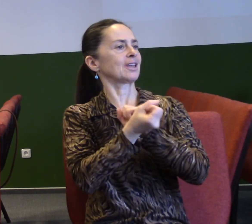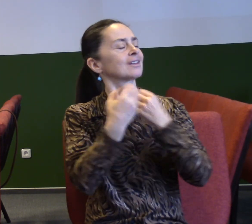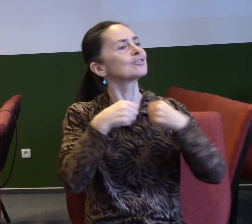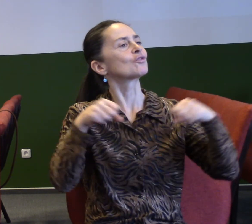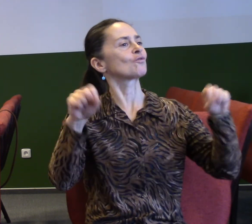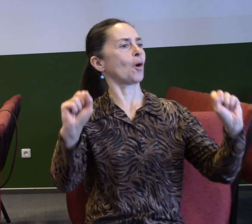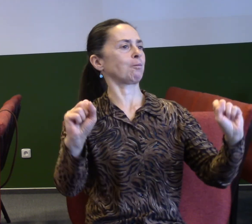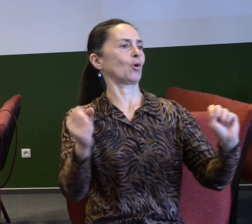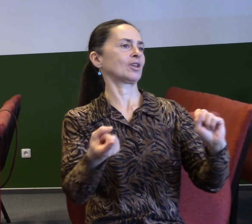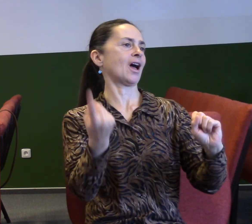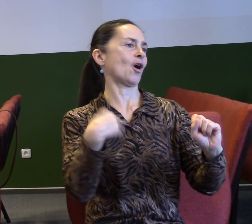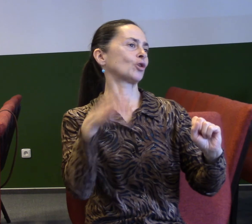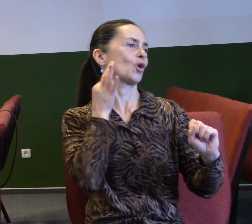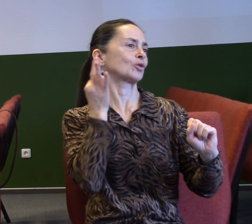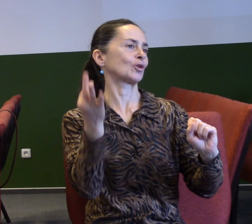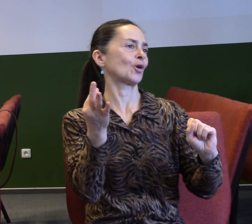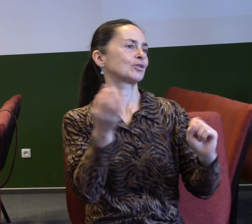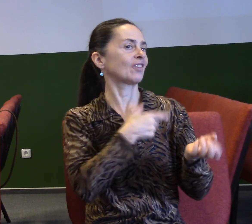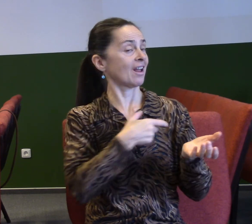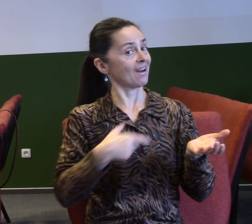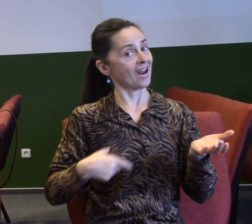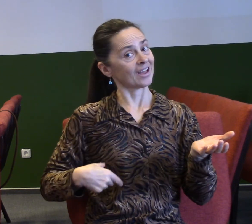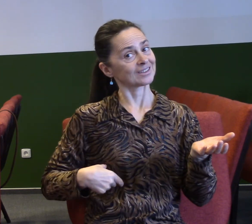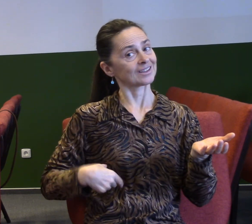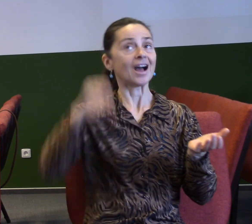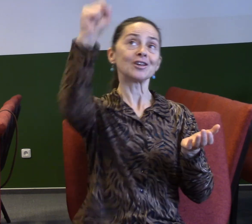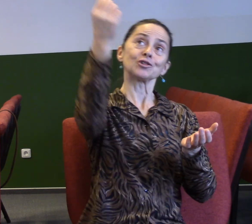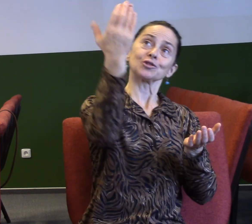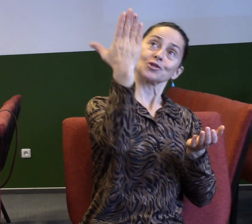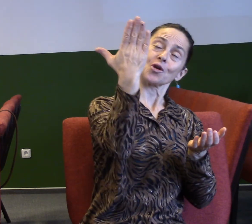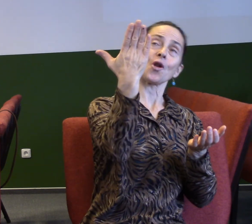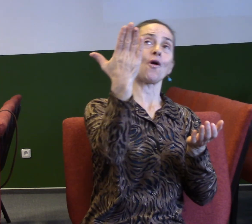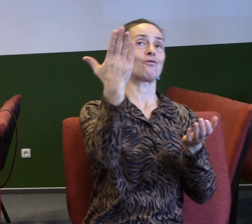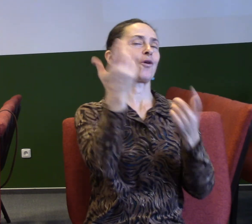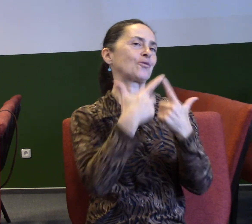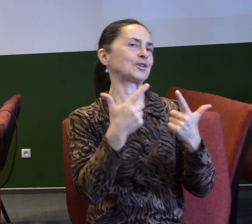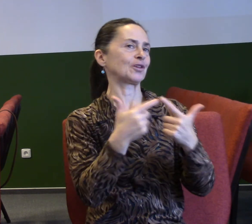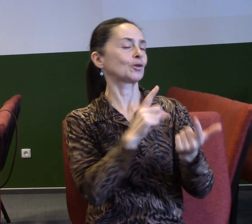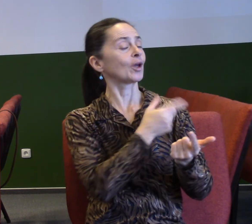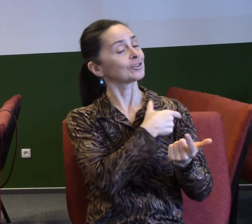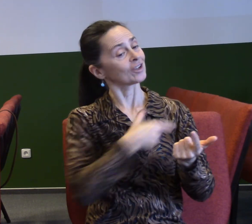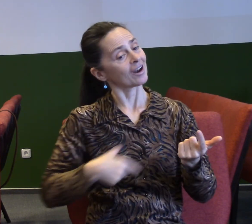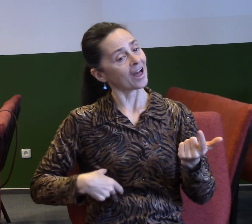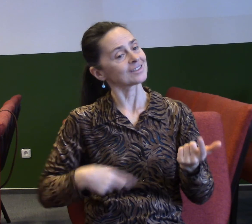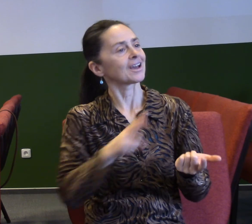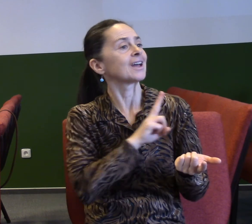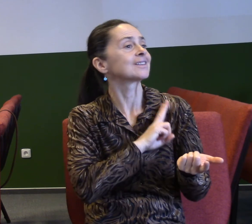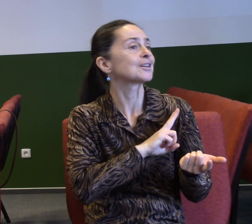Láskou, o které říká Boží slovo, že je trpělivá, dobrotivá, nezávidí, nevychloubá se,